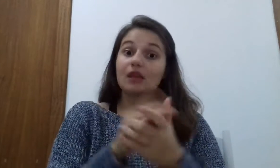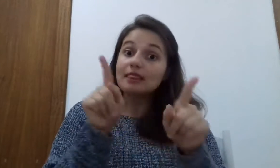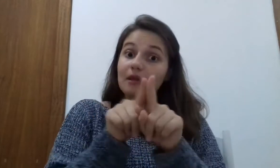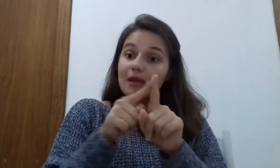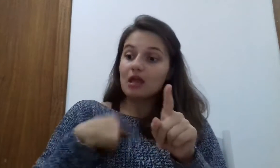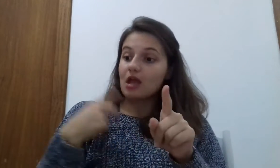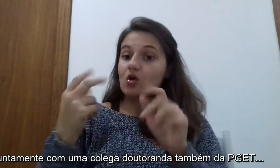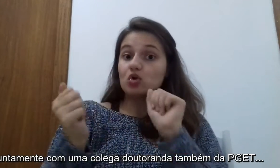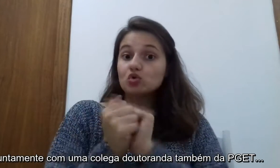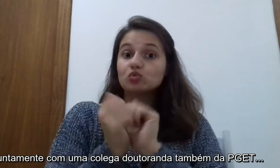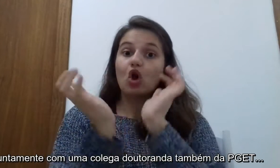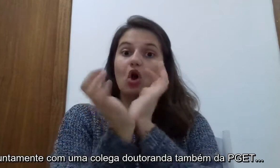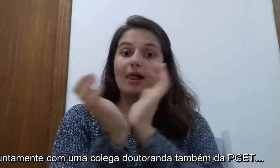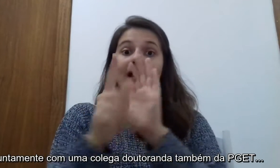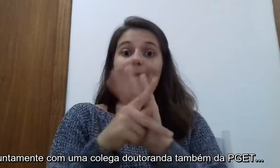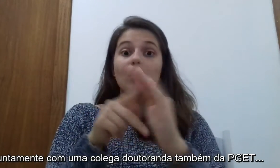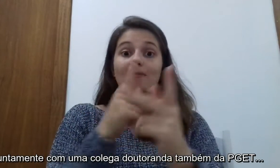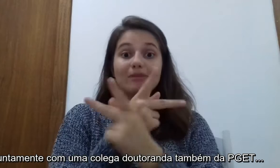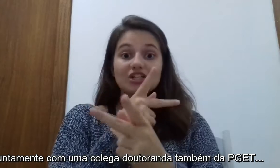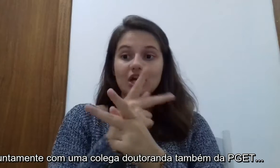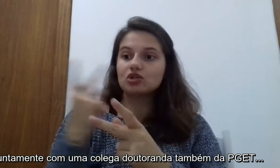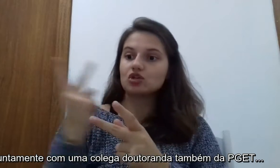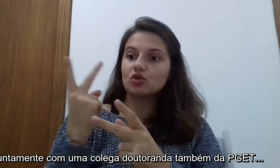Juntamente com uma colega doutoranda, também aqui da PGET,